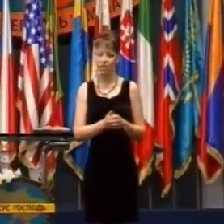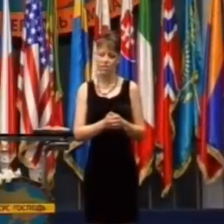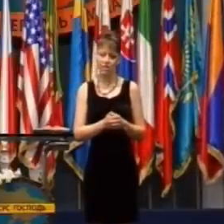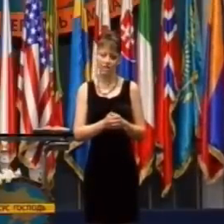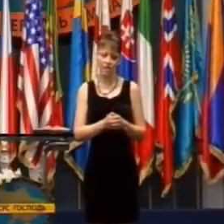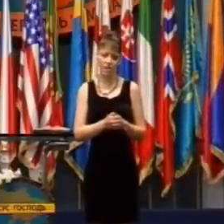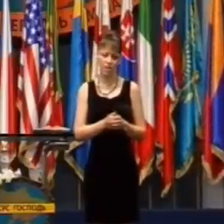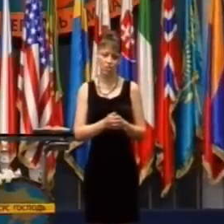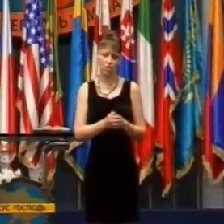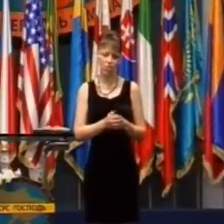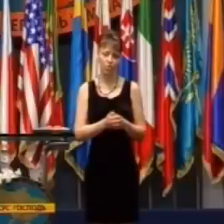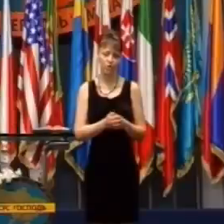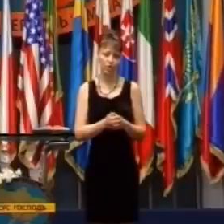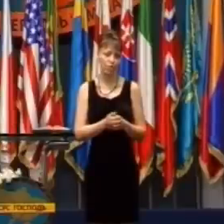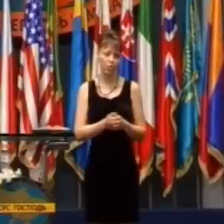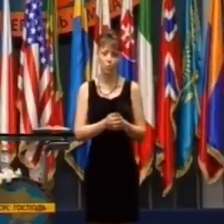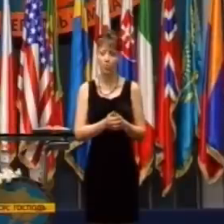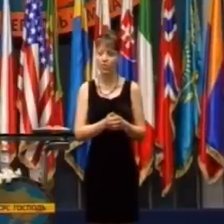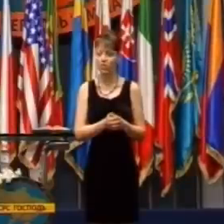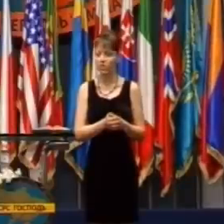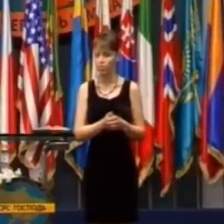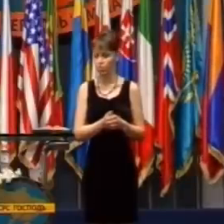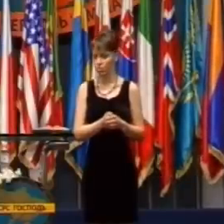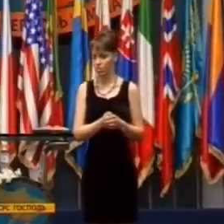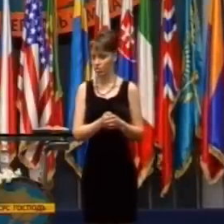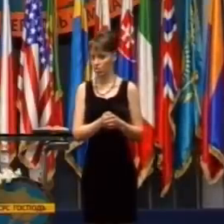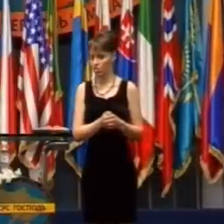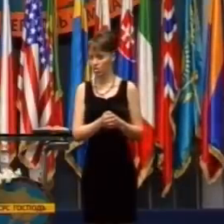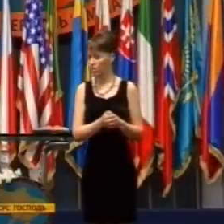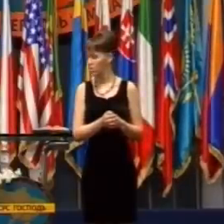Povodali mi, vaša dcera mala haváriu.